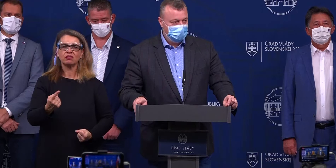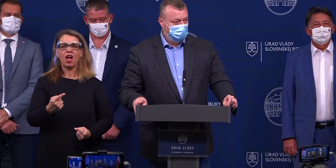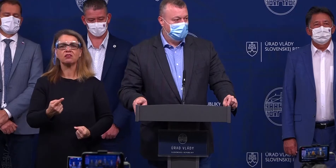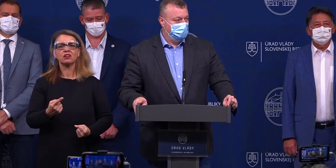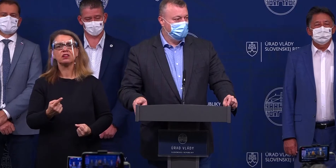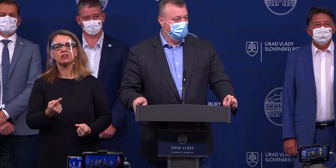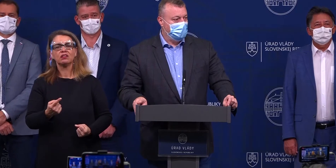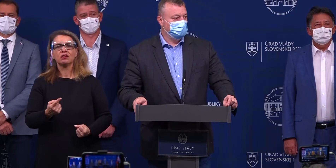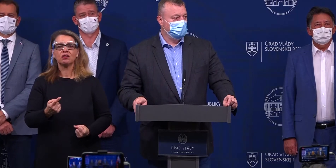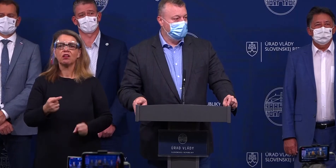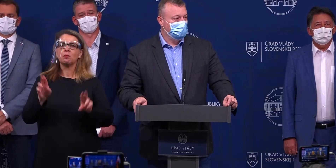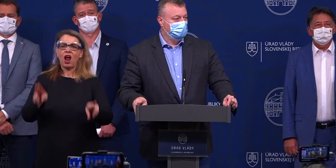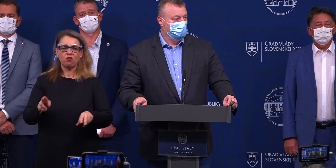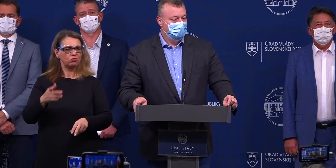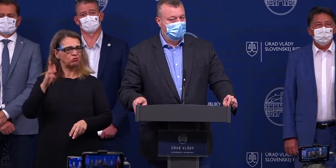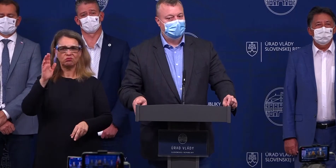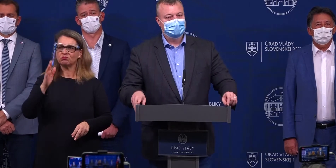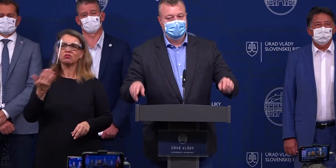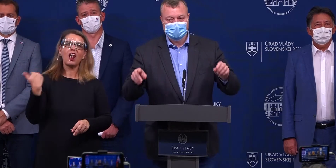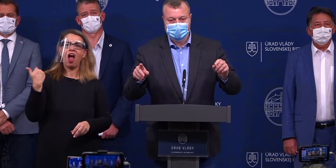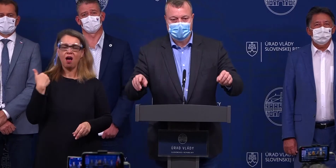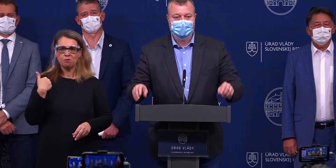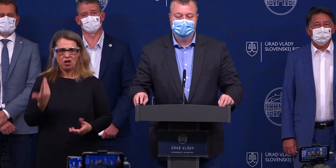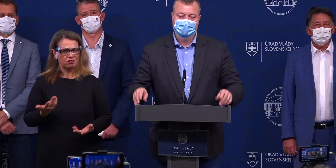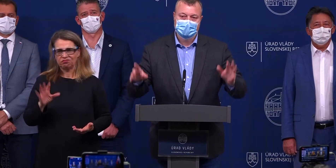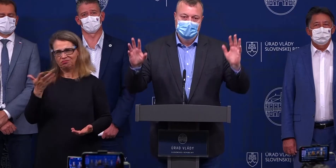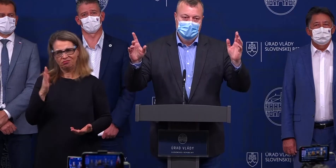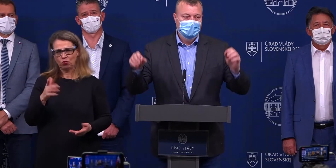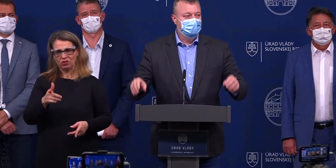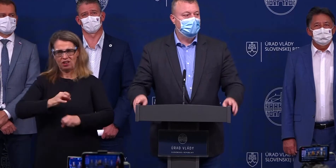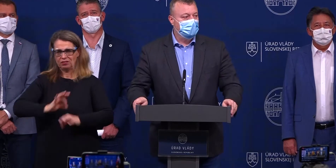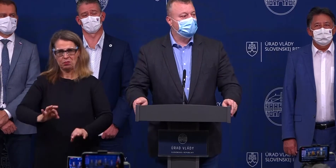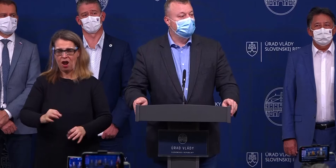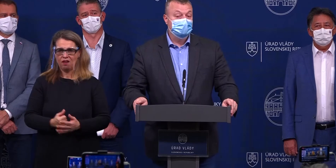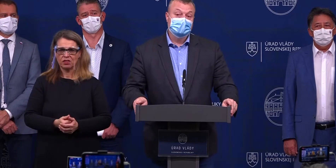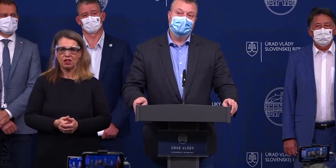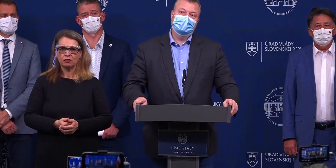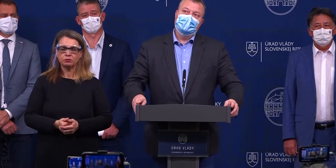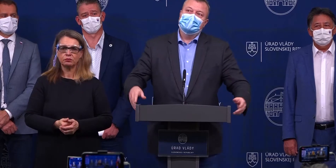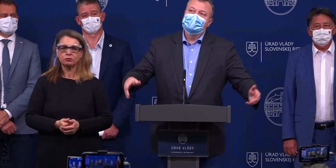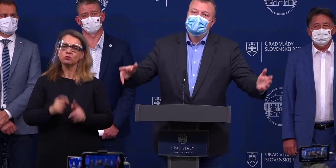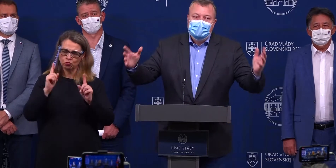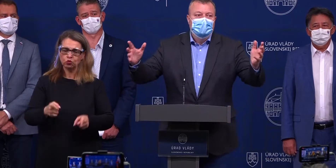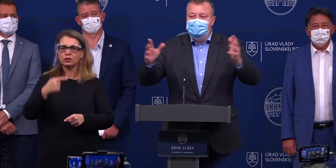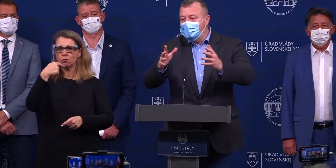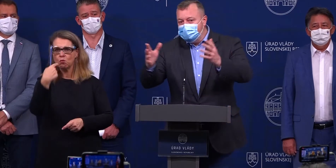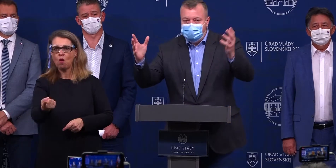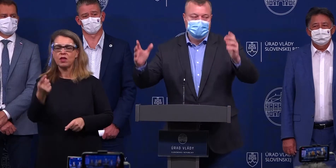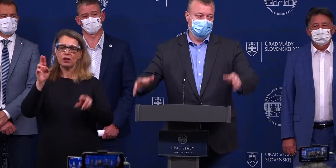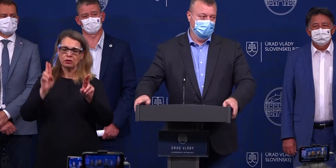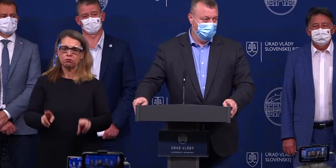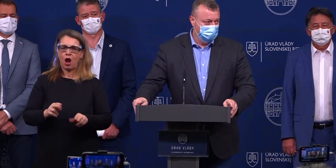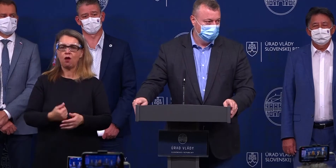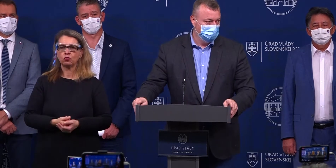Keď niekto nepovie ľuďom, ako to je, ale keď sa ich snaží zavádzať, že máme ľahšie možnosti, len nejakí zlí ľudia,